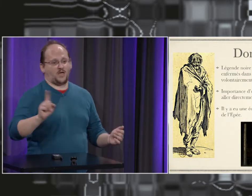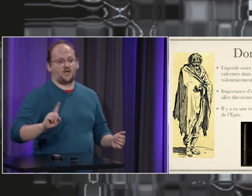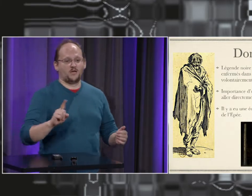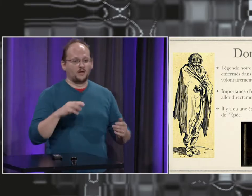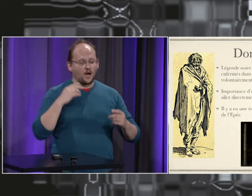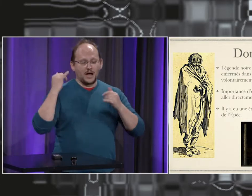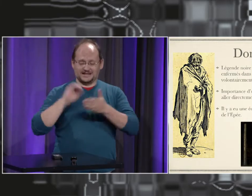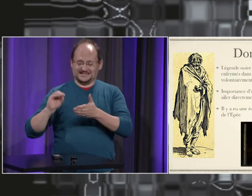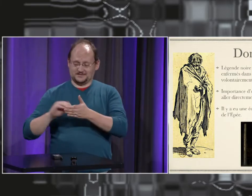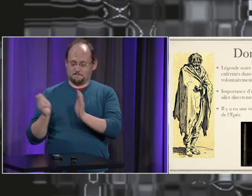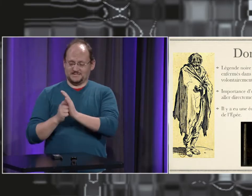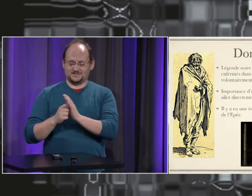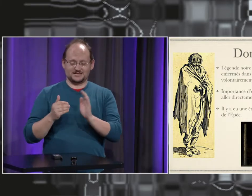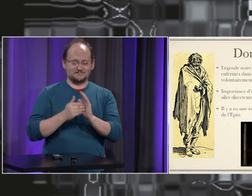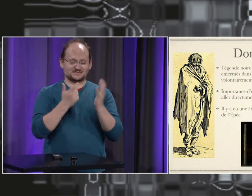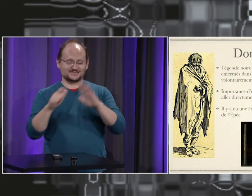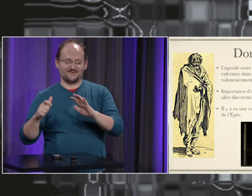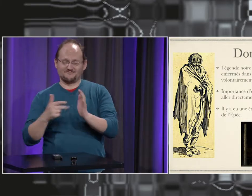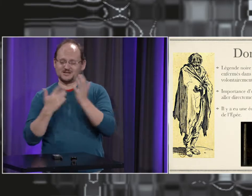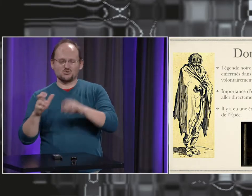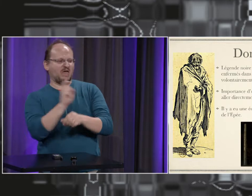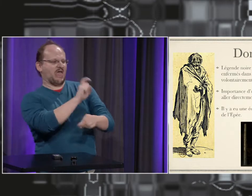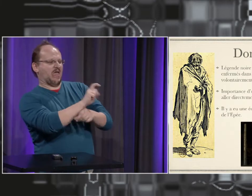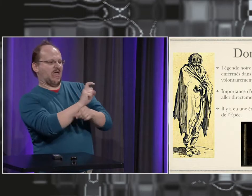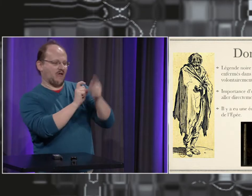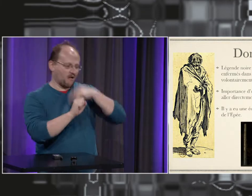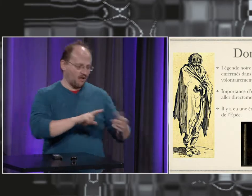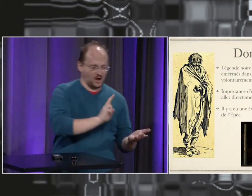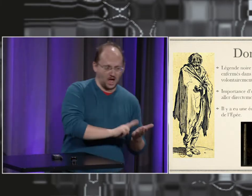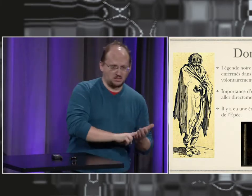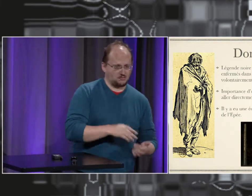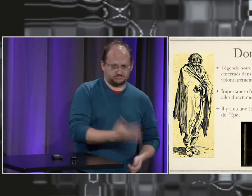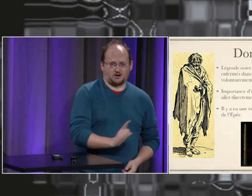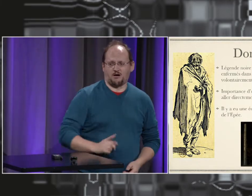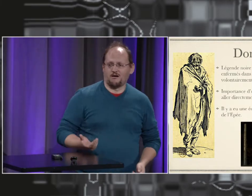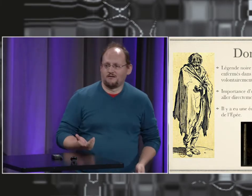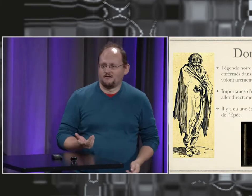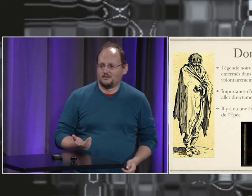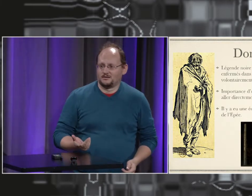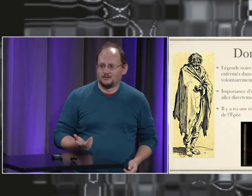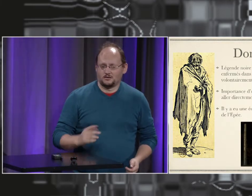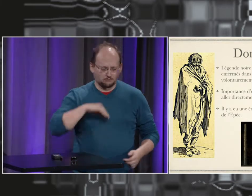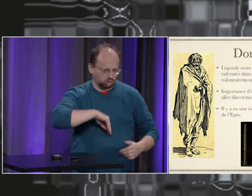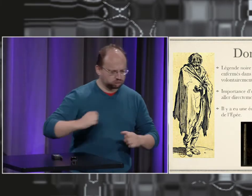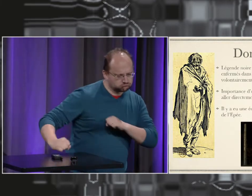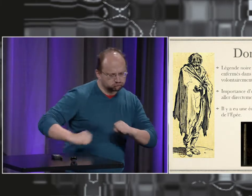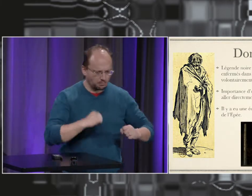Mais ce n pas vrai. En 1700, 1800, on critiquait l'époque du Moyen-Âge, mais